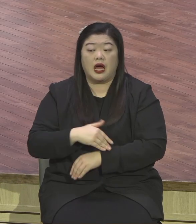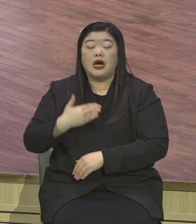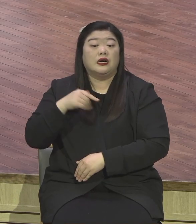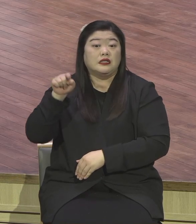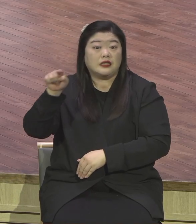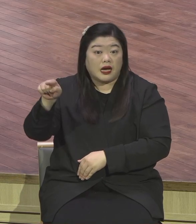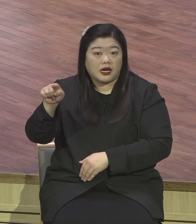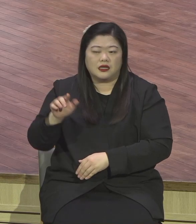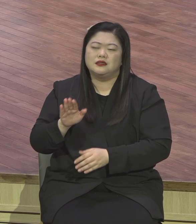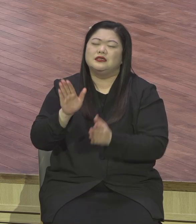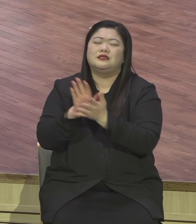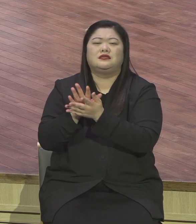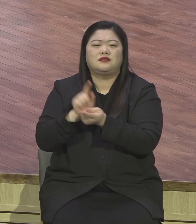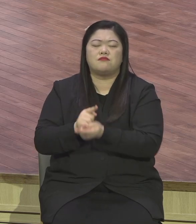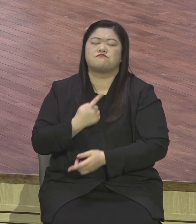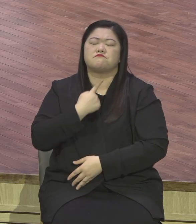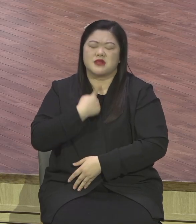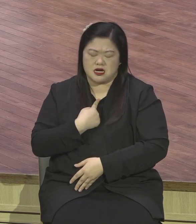너 입을 늦게 일로와 내가 채우리라.